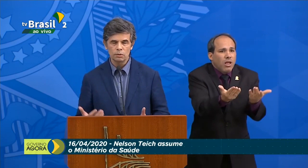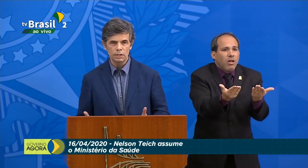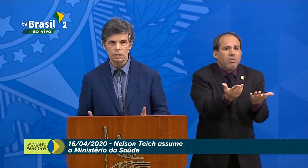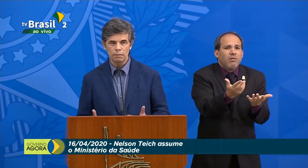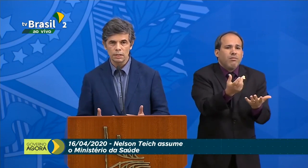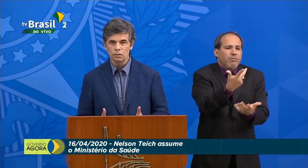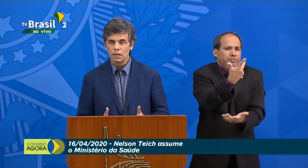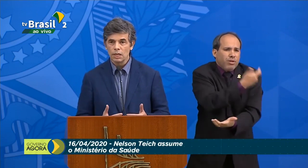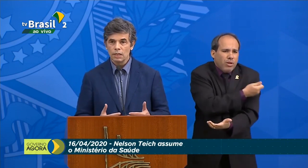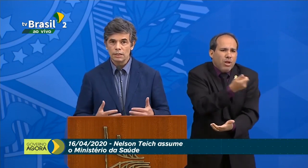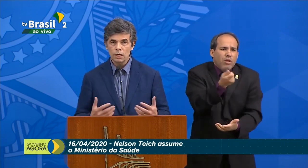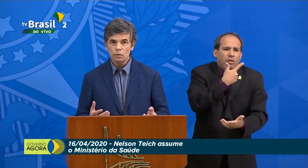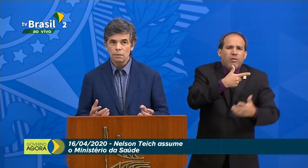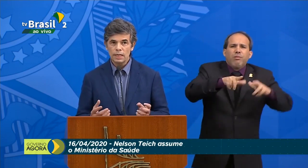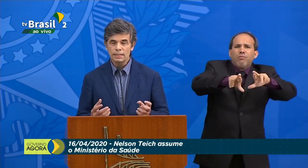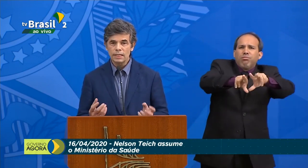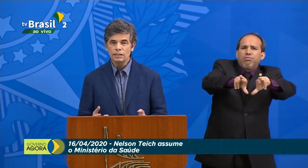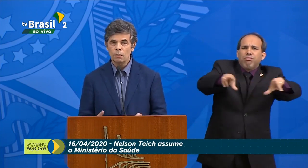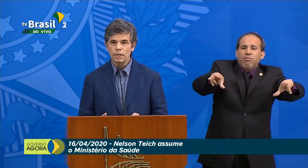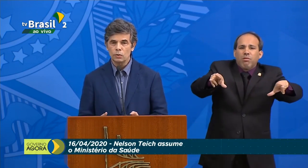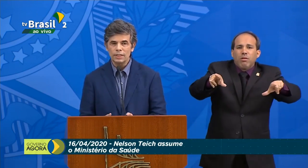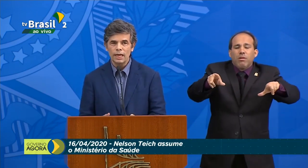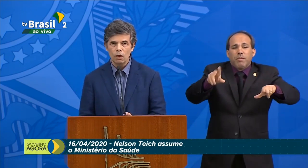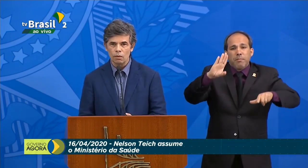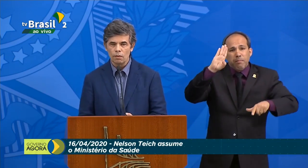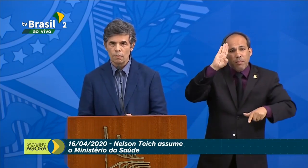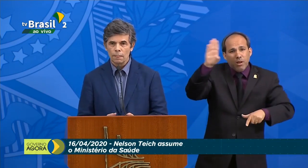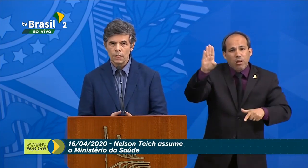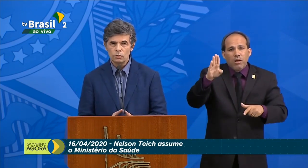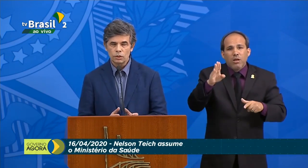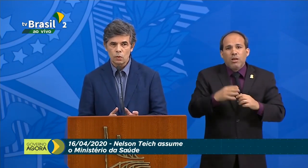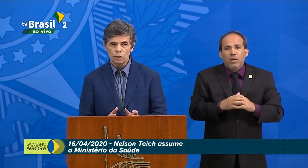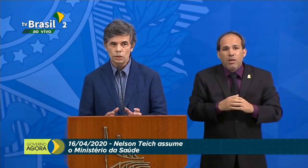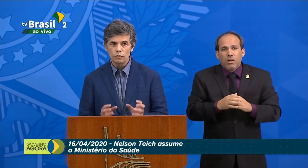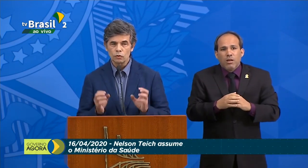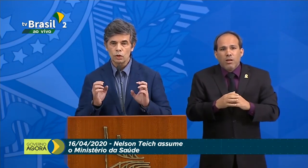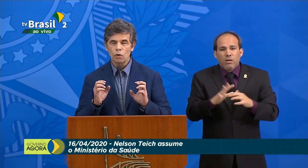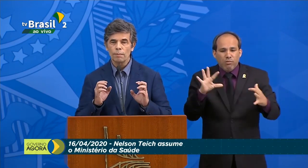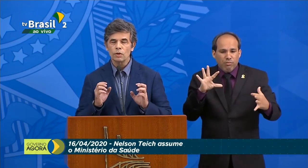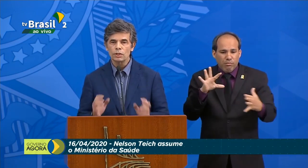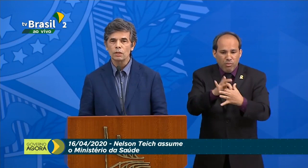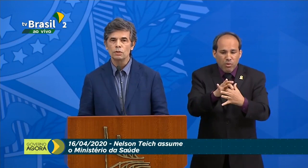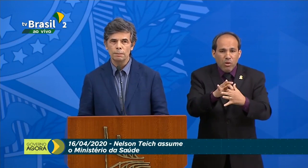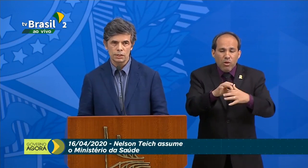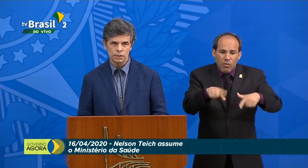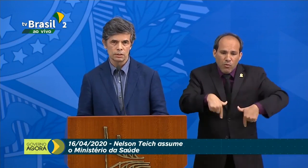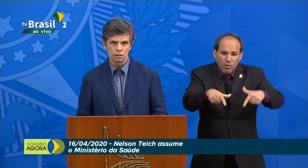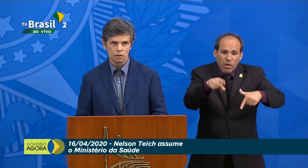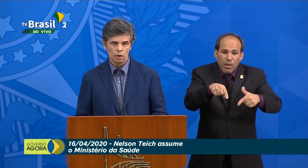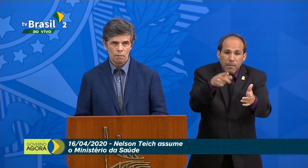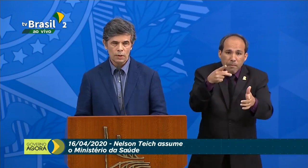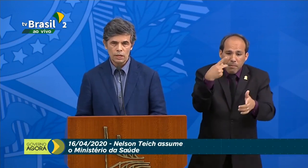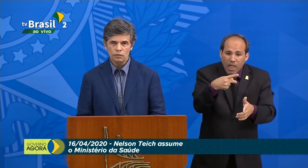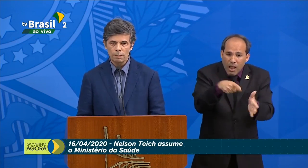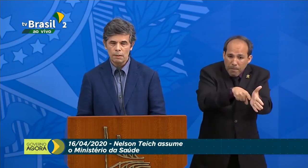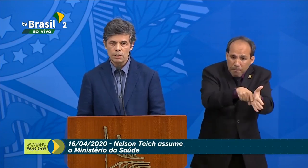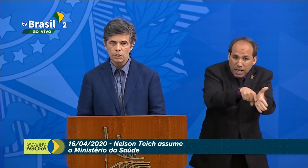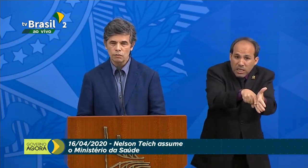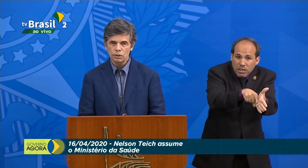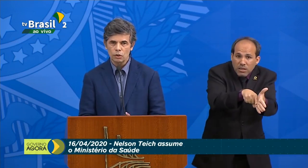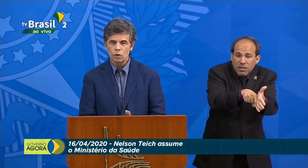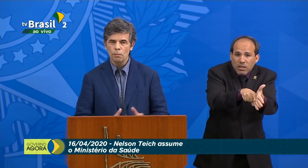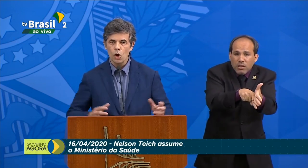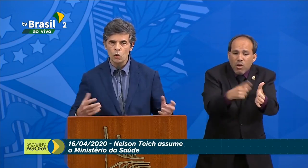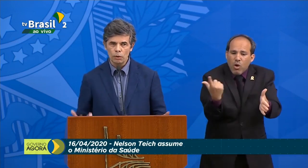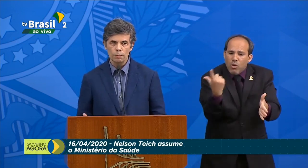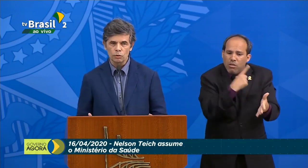vacina, em termos de medicamento, dentro, essencialmente, o ideal, dentro de coisas que funcionem como projetos de pesquisa. Porque isso vai